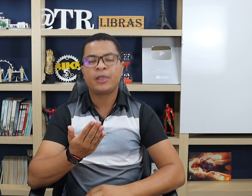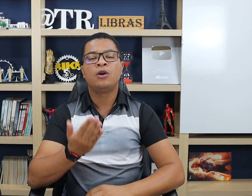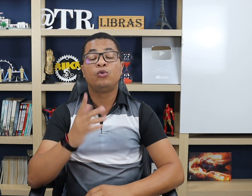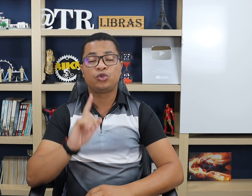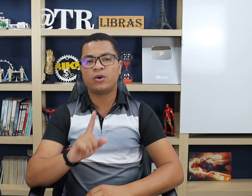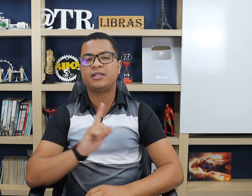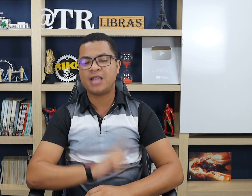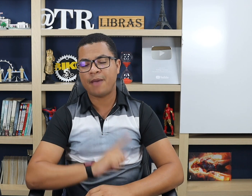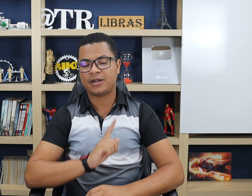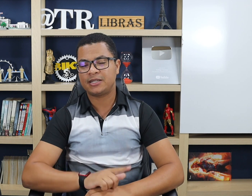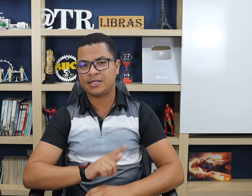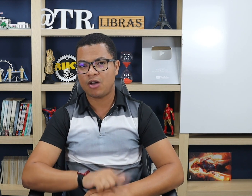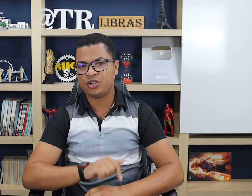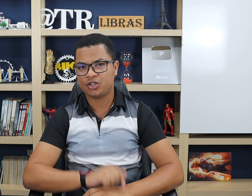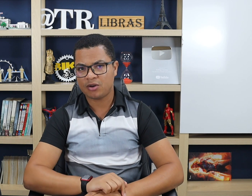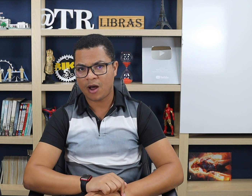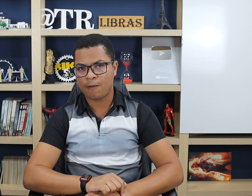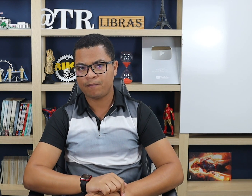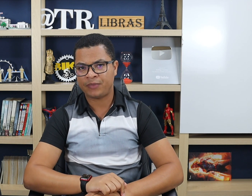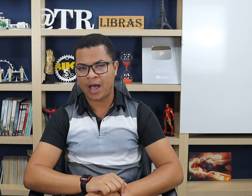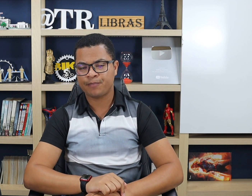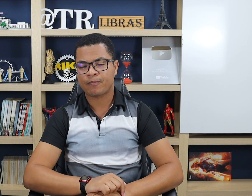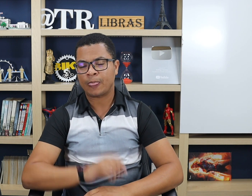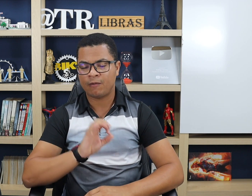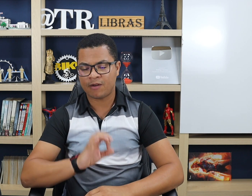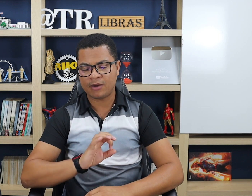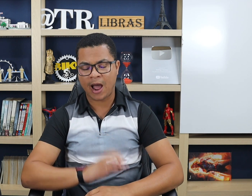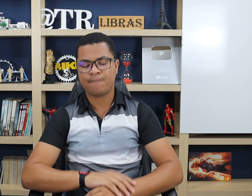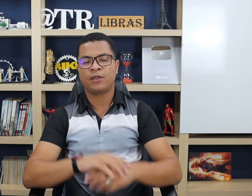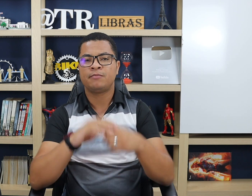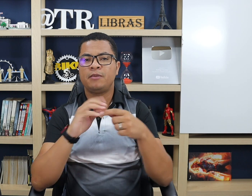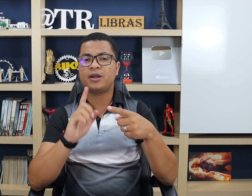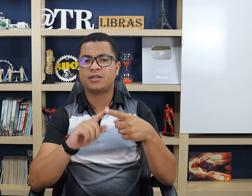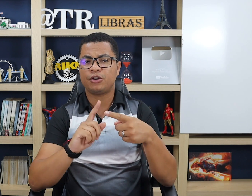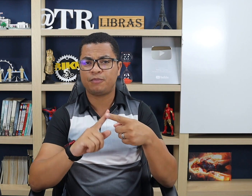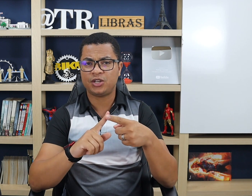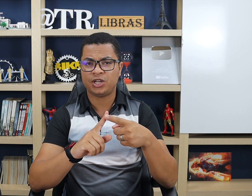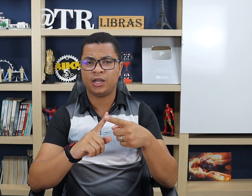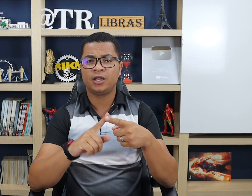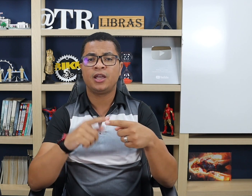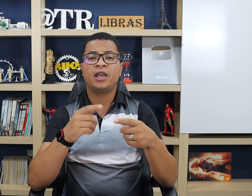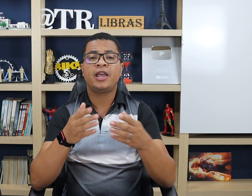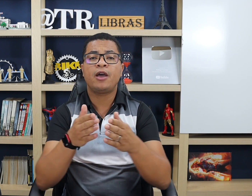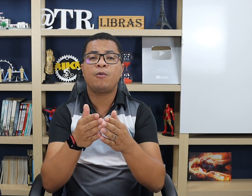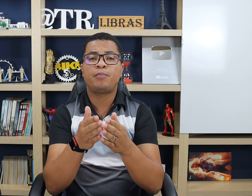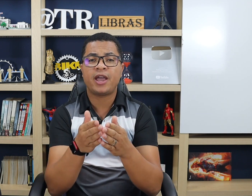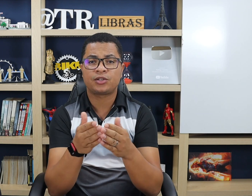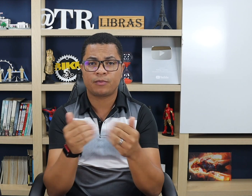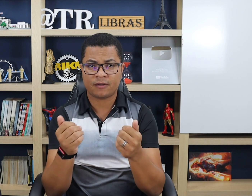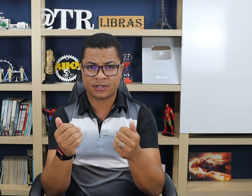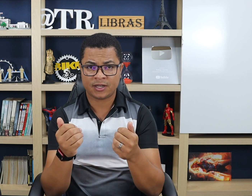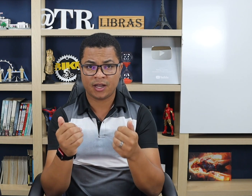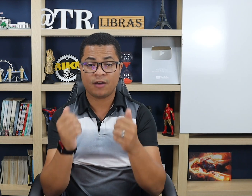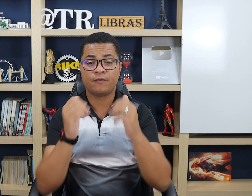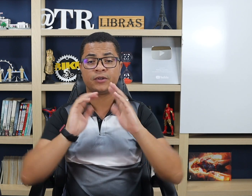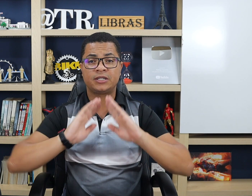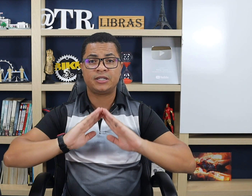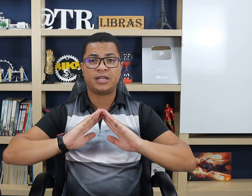Os dois dá pra ser sinal direcional, tá? Vamos lá. Primeiro sinal de pedir. Eu peço pra você, você